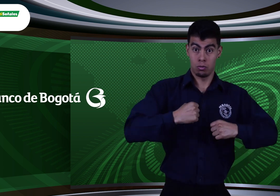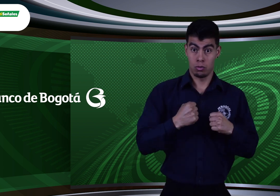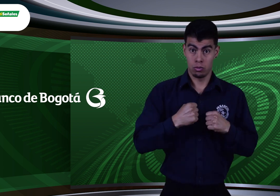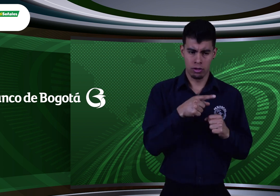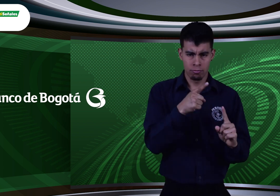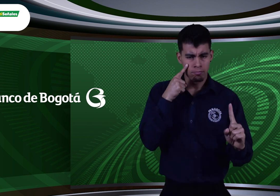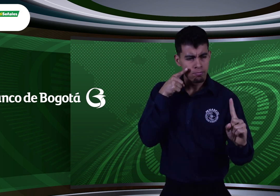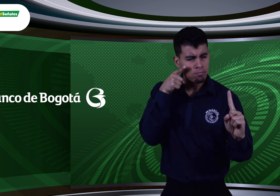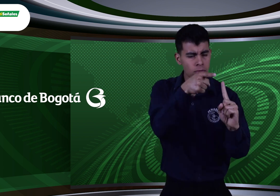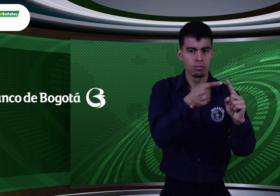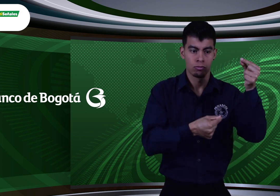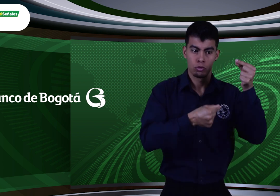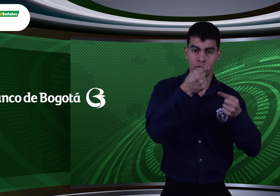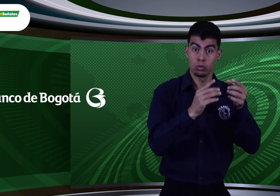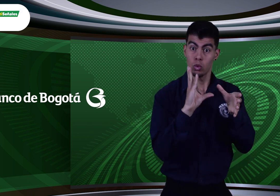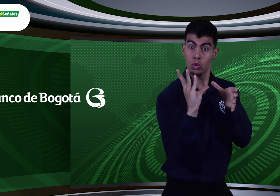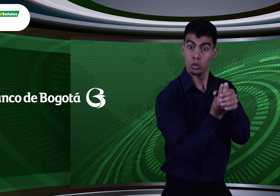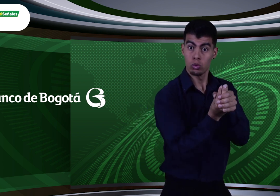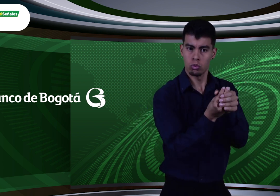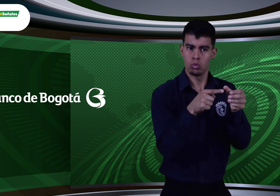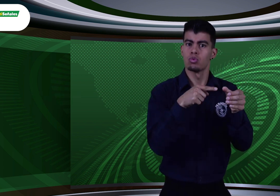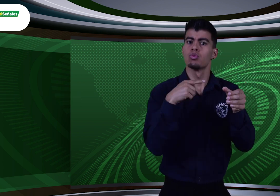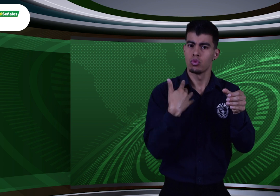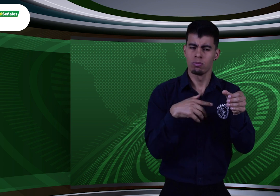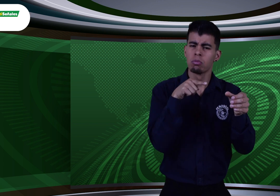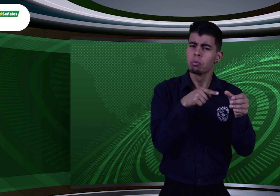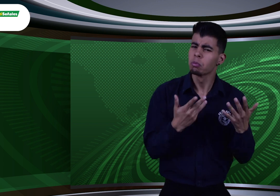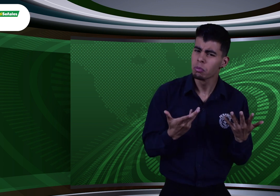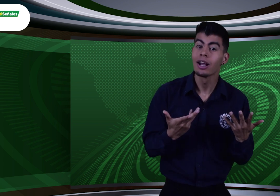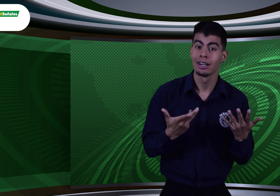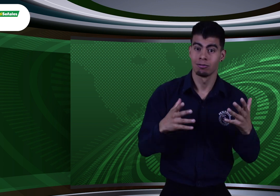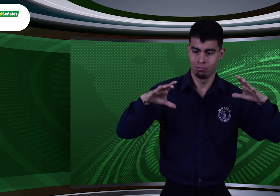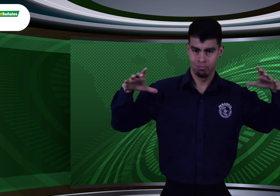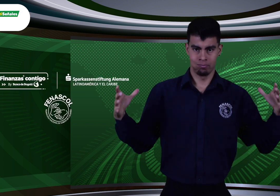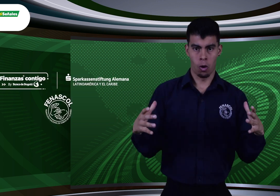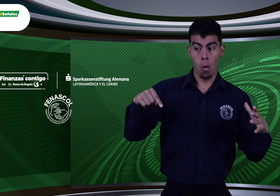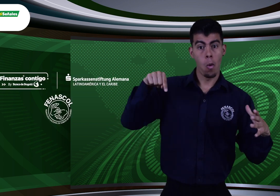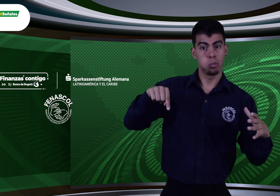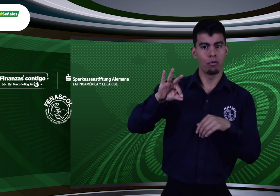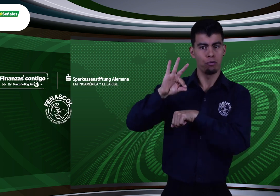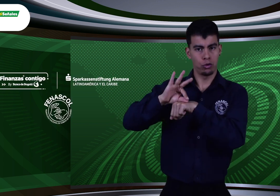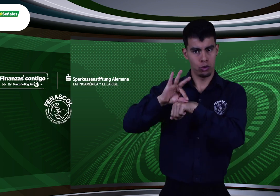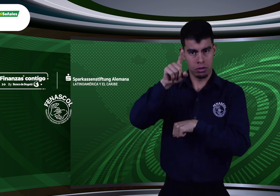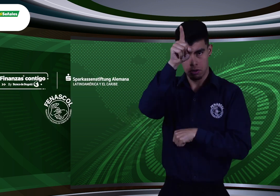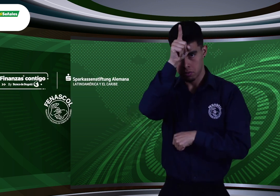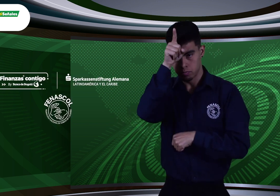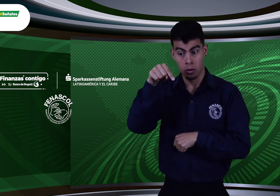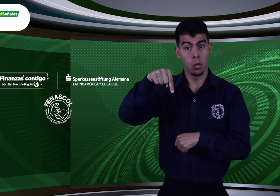Esta entidad, con el objetivo de promover la inclusión financiera en cooperación con la Fundación